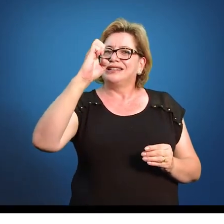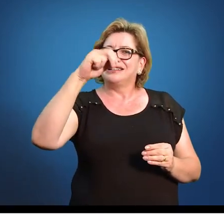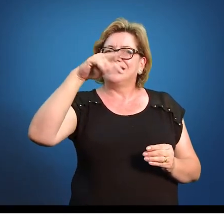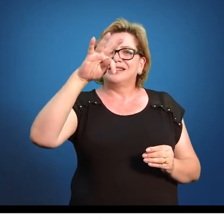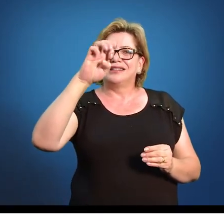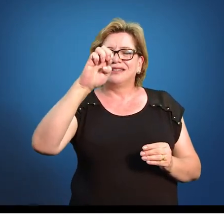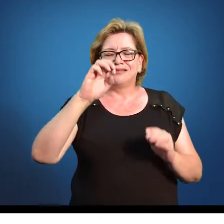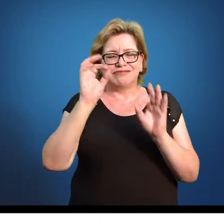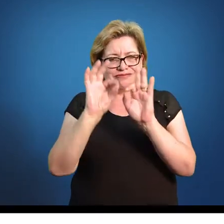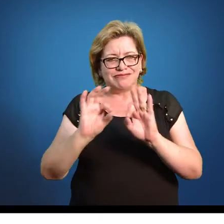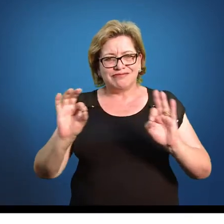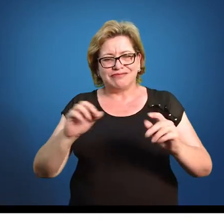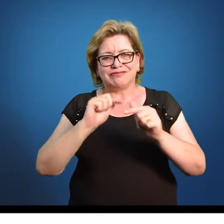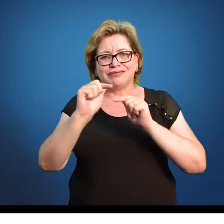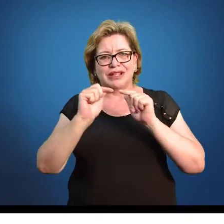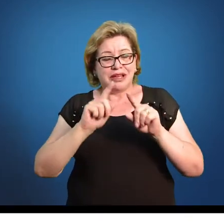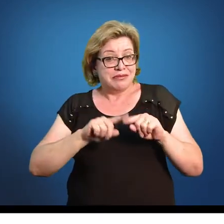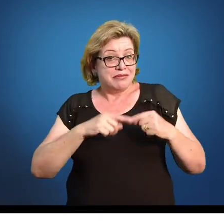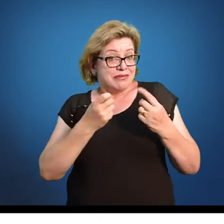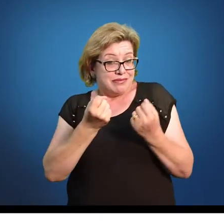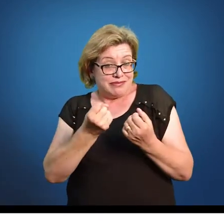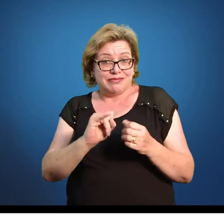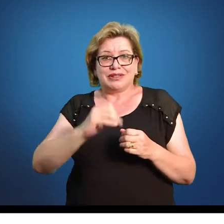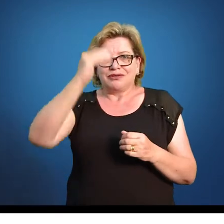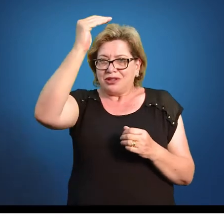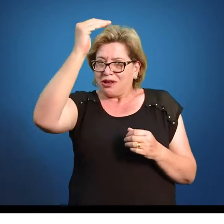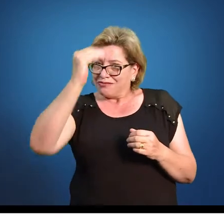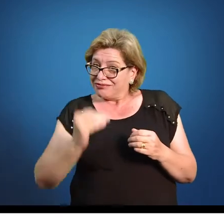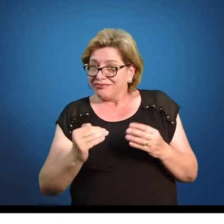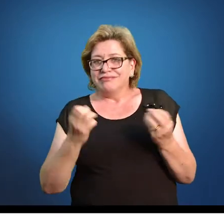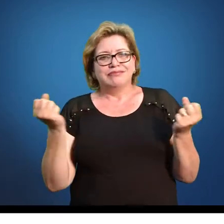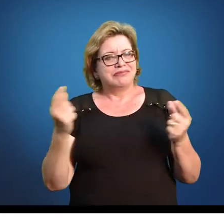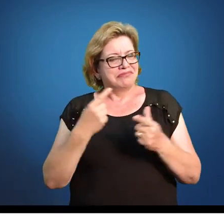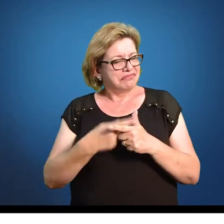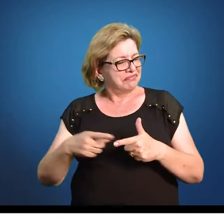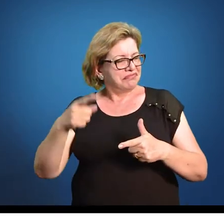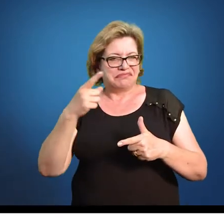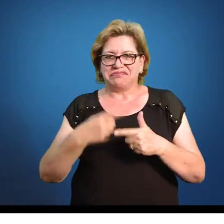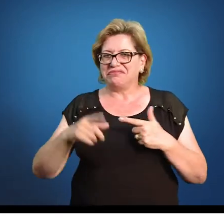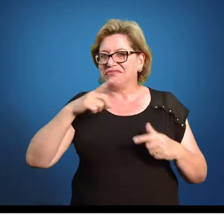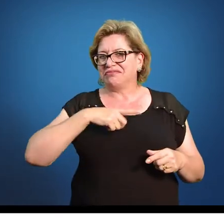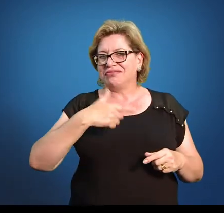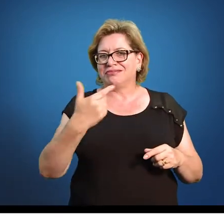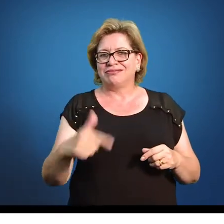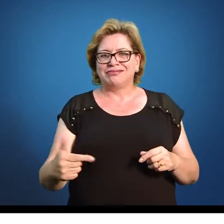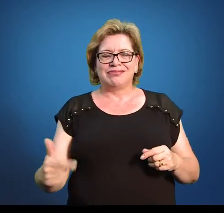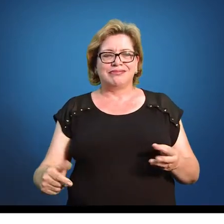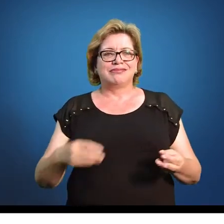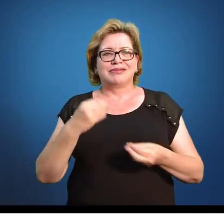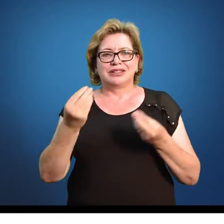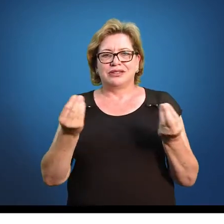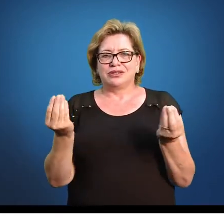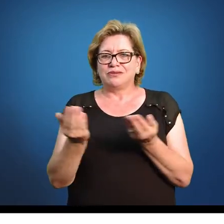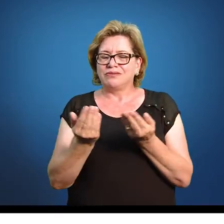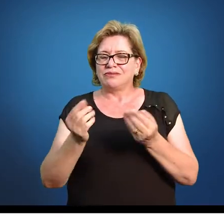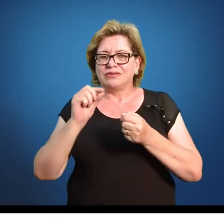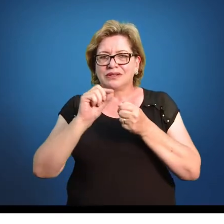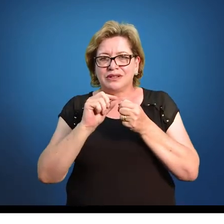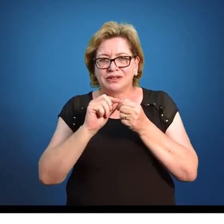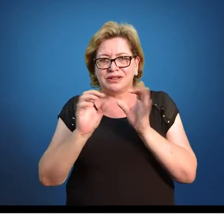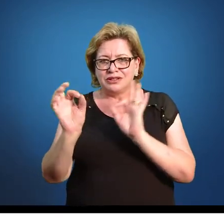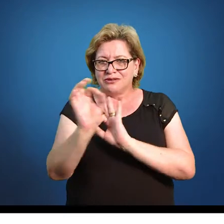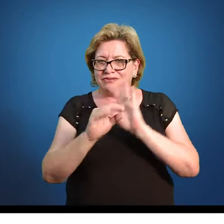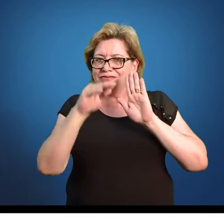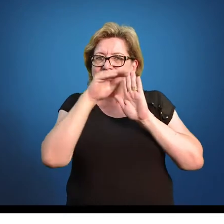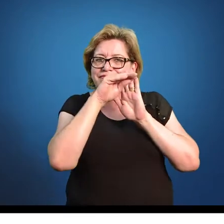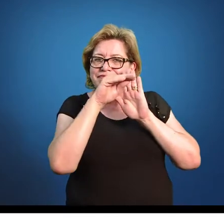Mas, se por qualquer razão, você quiser trabalhar em ordem decrescente, não tem qualquer problema. Então o que a gente vai fazer agora? A gente vai construir o nosso